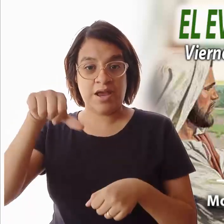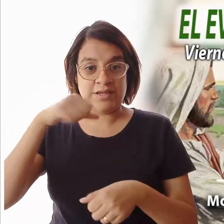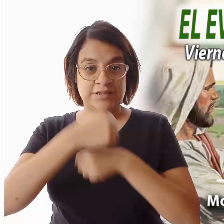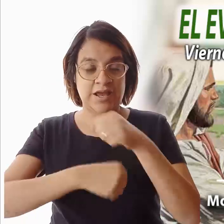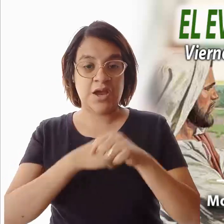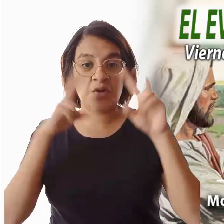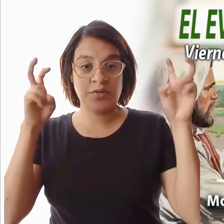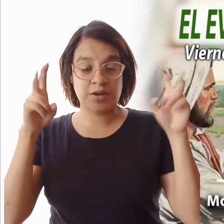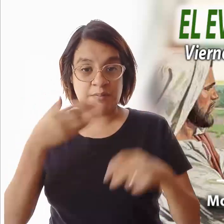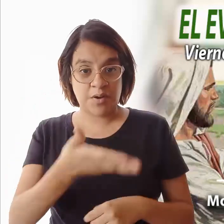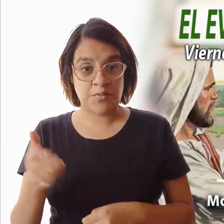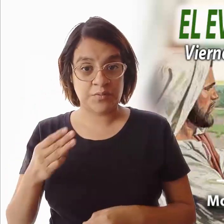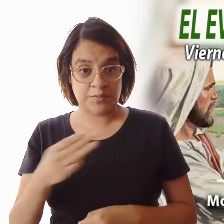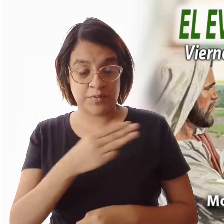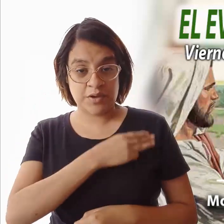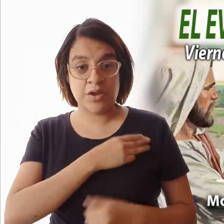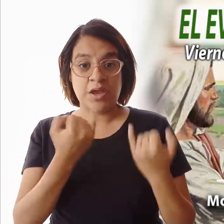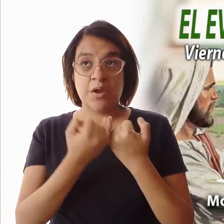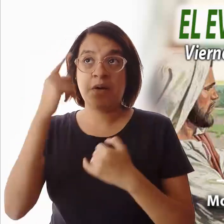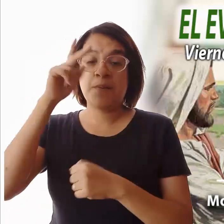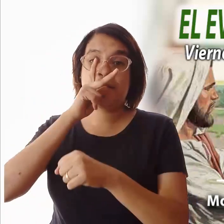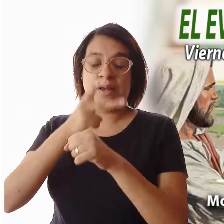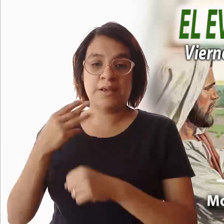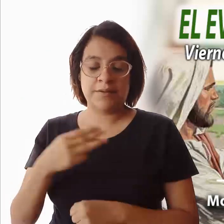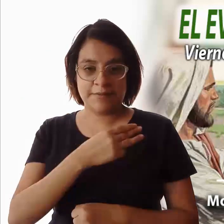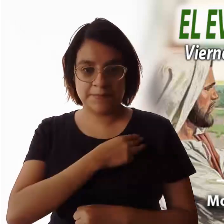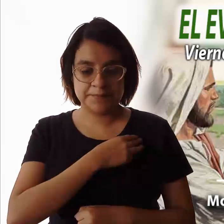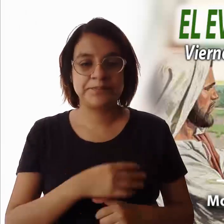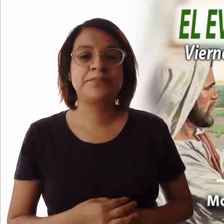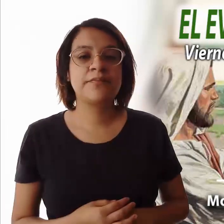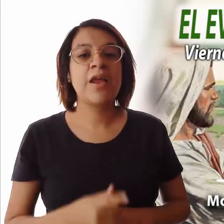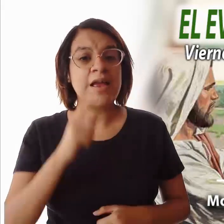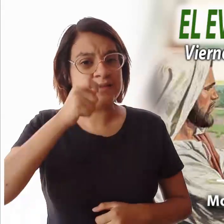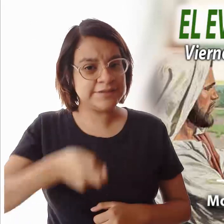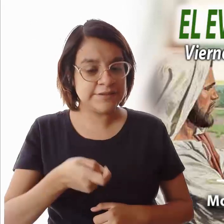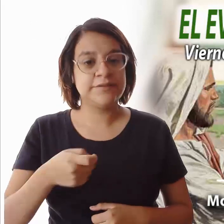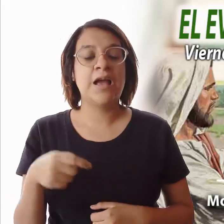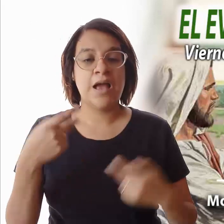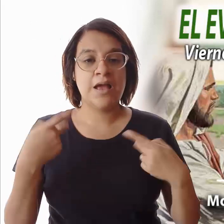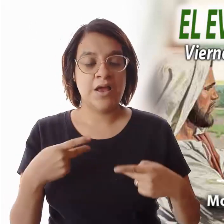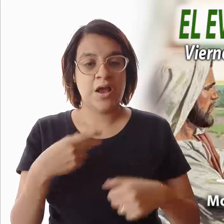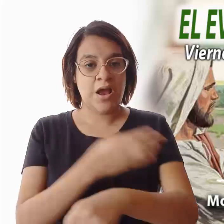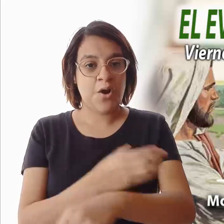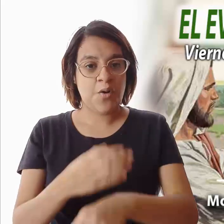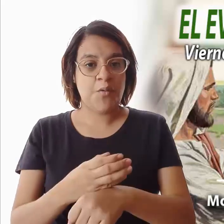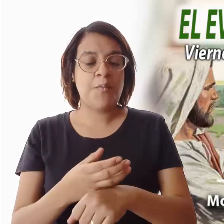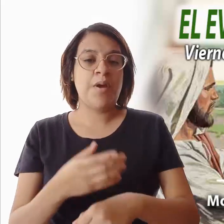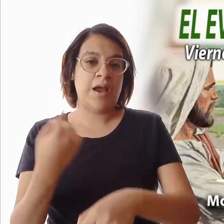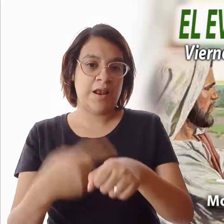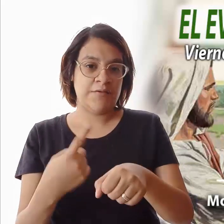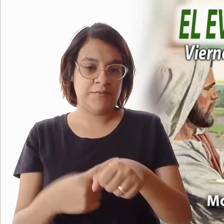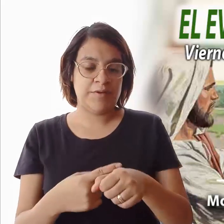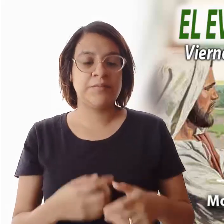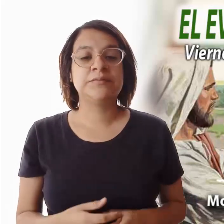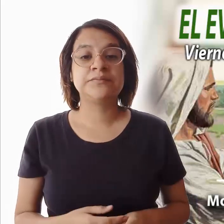Estar al lado de los que sufren en un camino de caridad. A los pies de Nuestra Señora de Lourdes y como queriendo poner